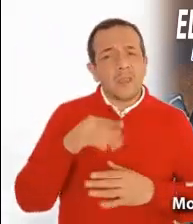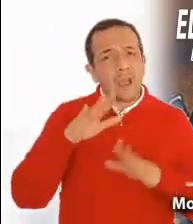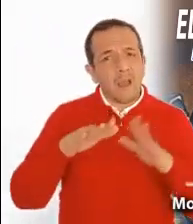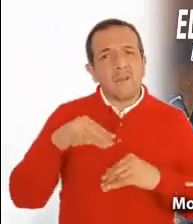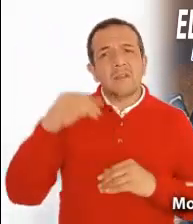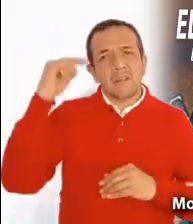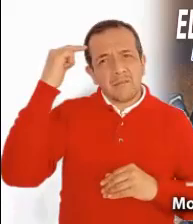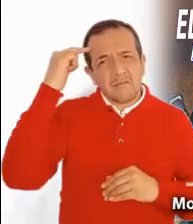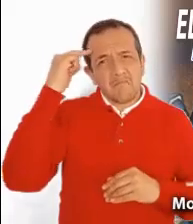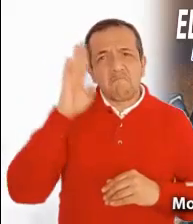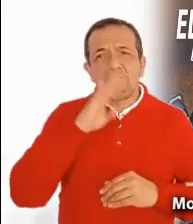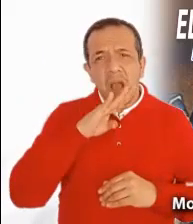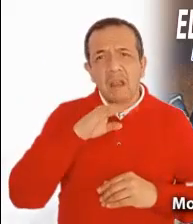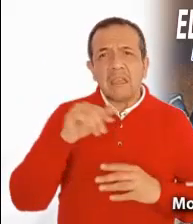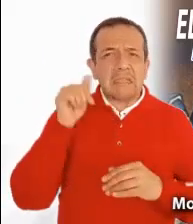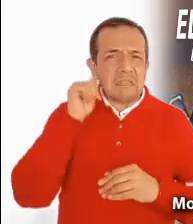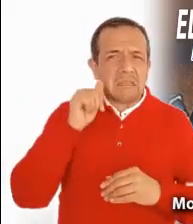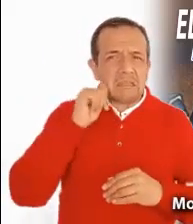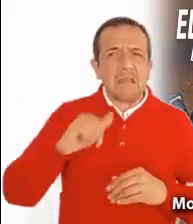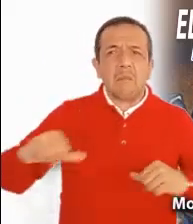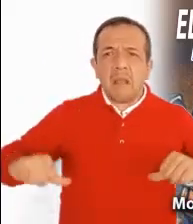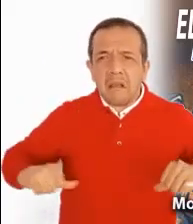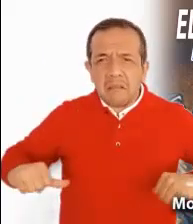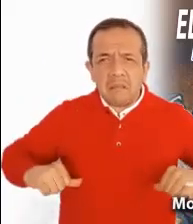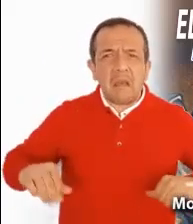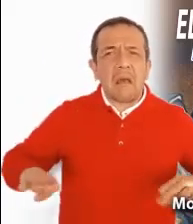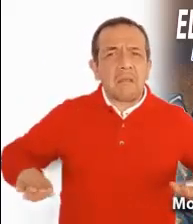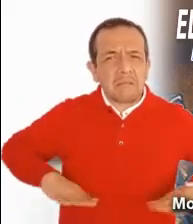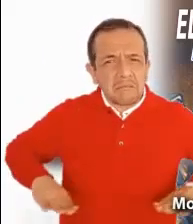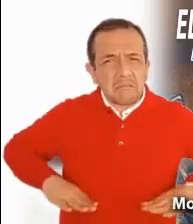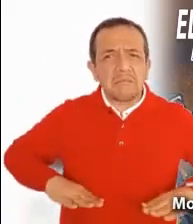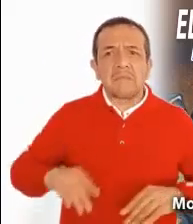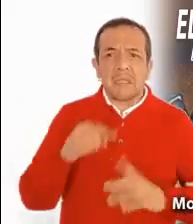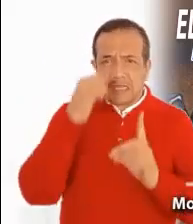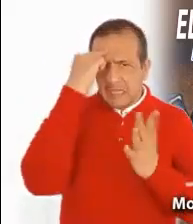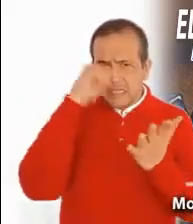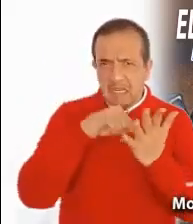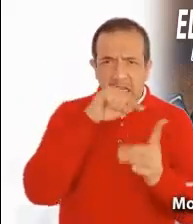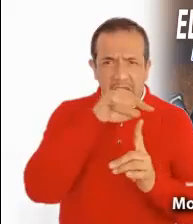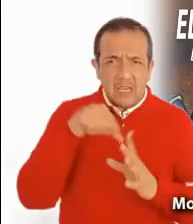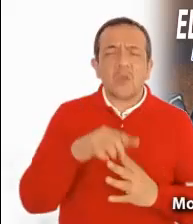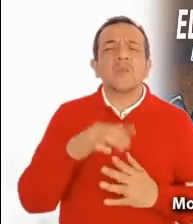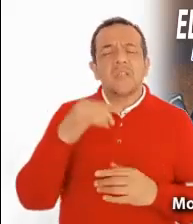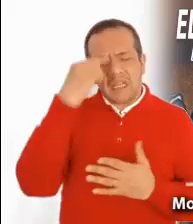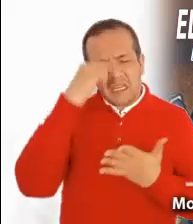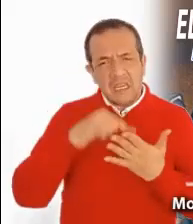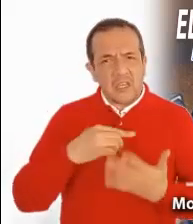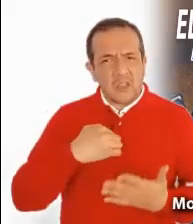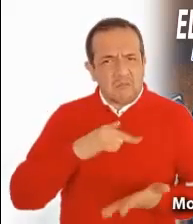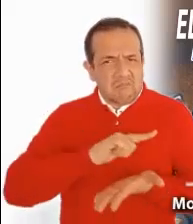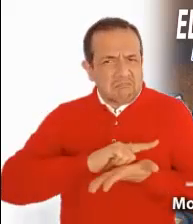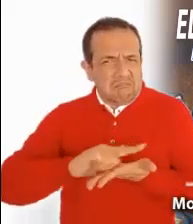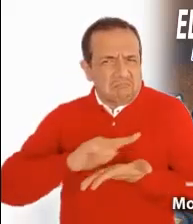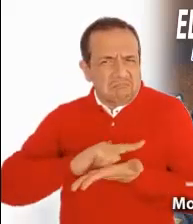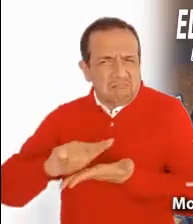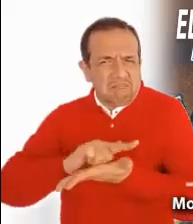extendían esta mentalidad a todas sus actividades. Creían que podían ser puros y buscaban